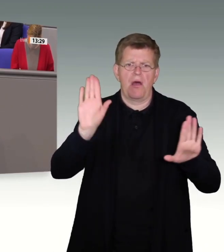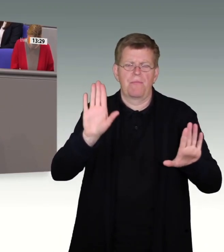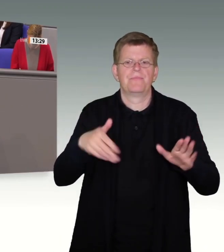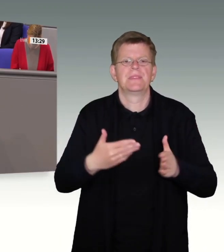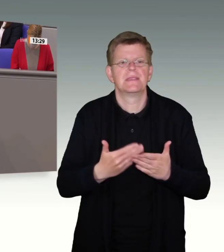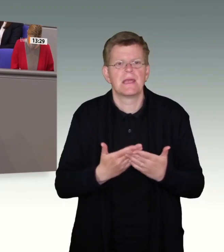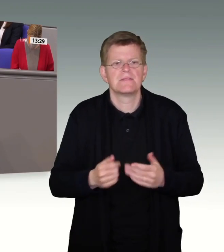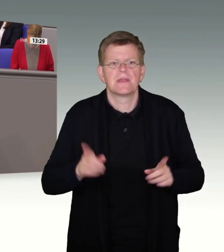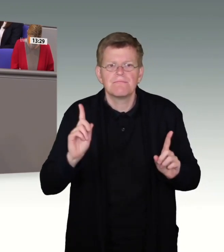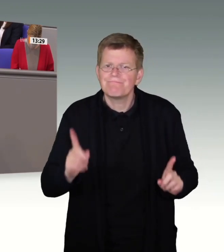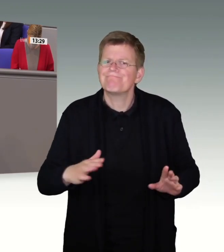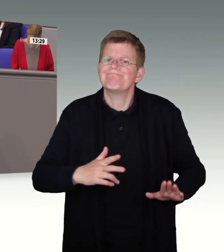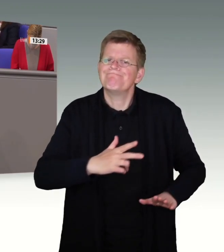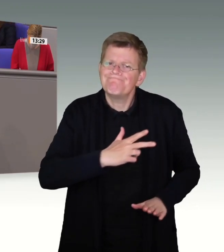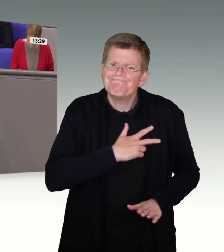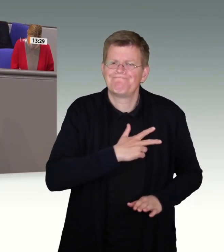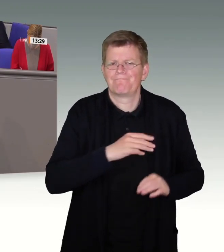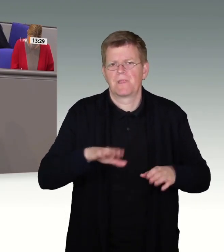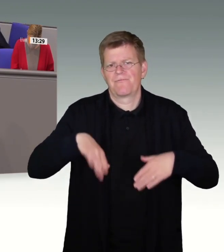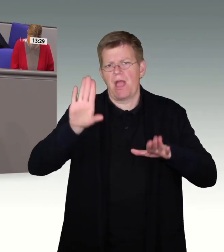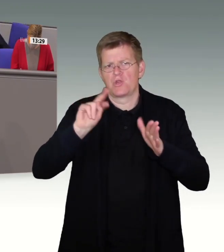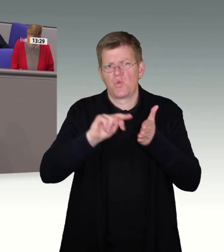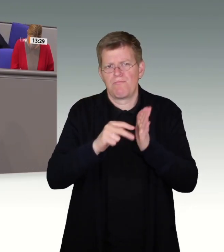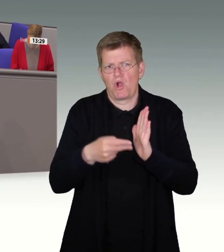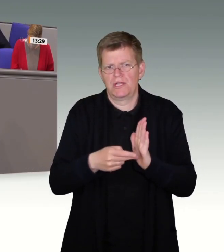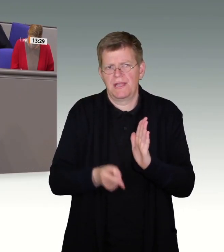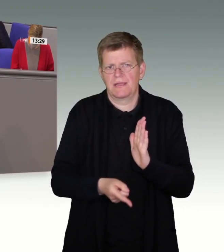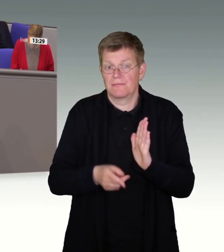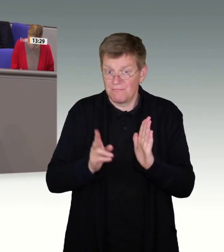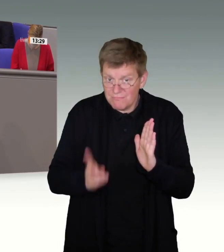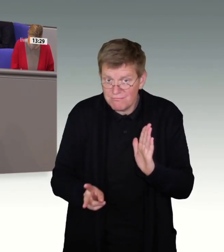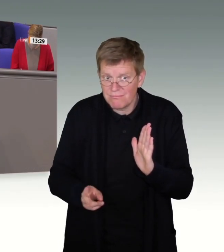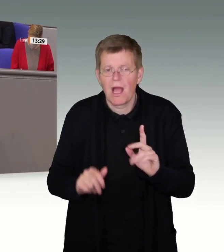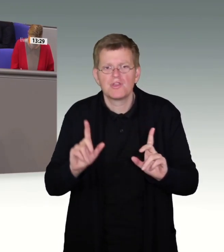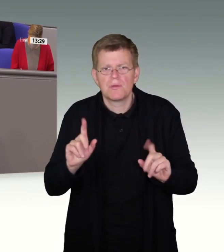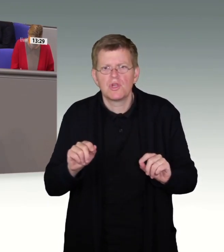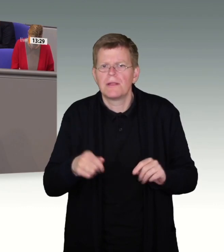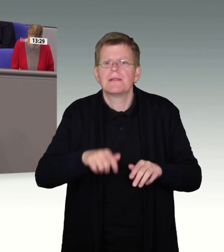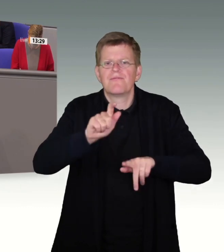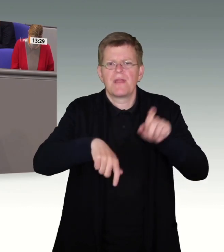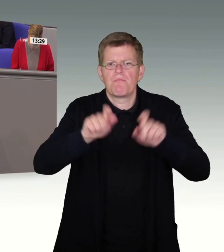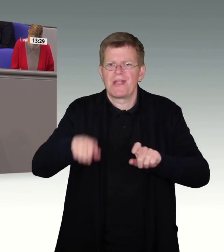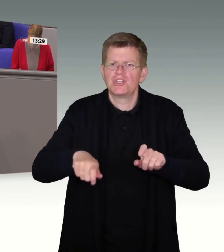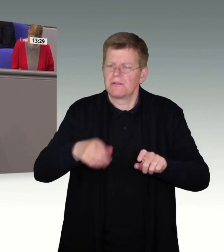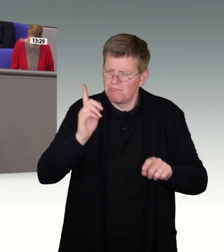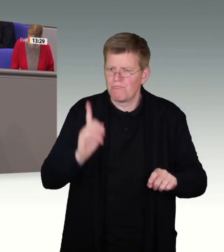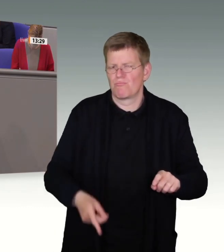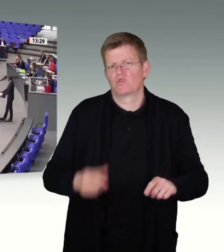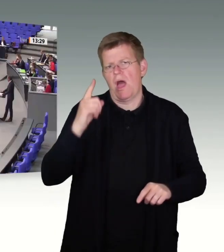aufrichtigen Asylpolitik gehört eben auch, dass diese Menschen unser Land wieder verlassen, meine sehr geehrten Damen